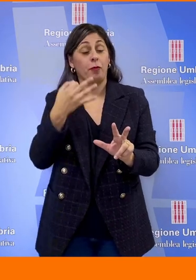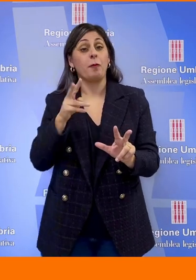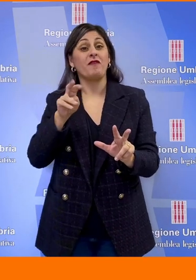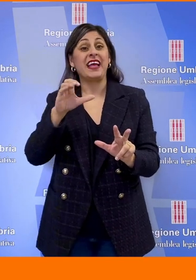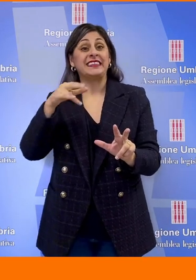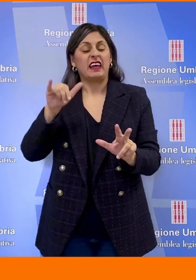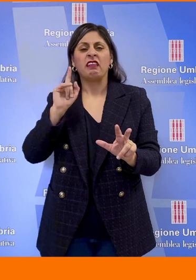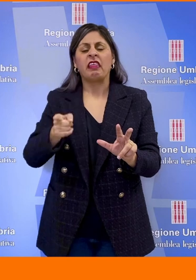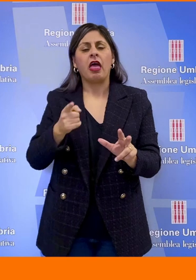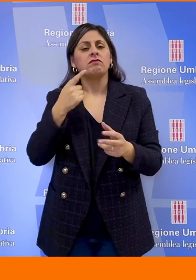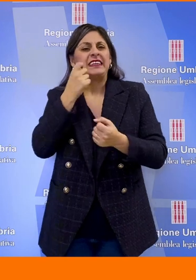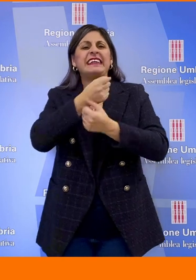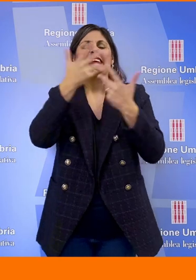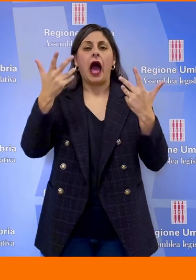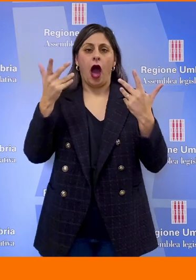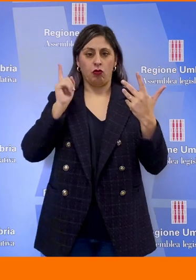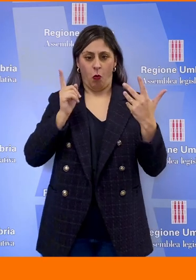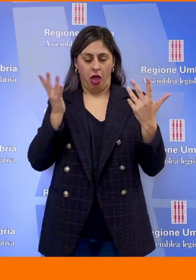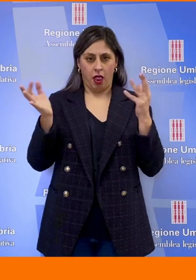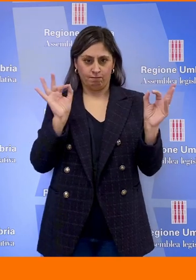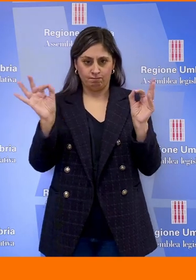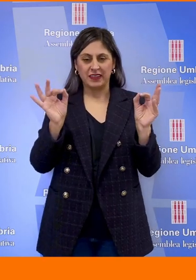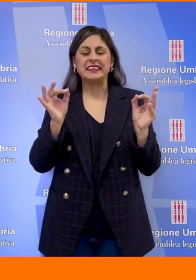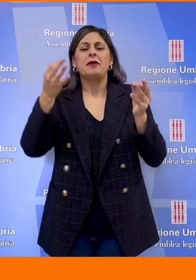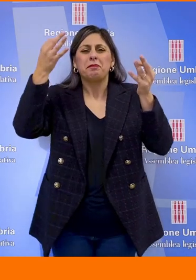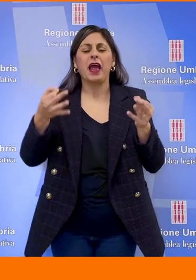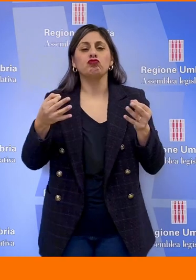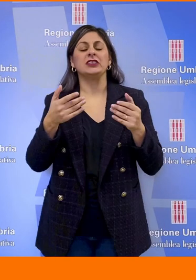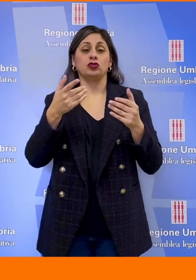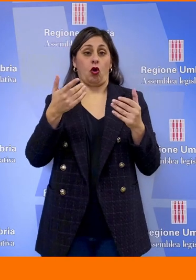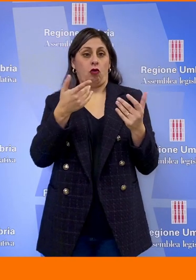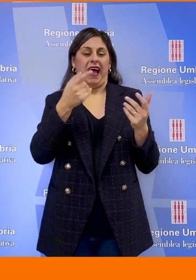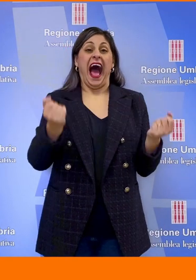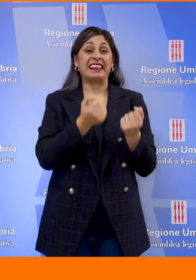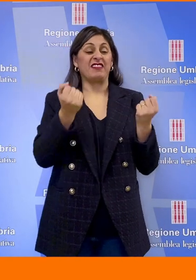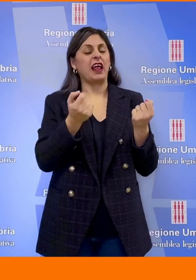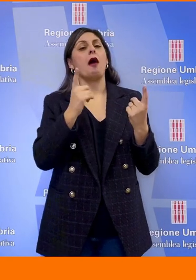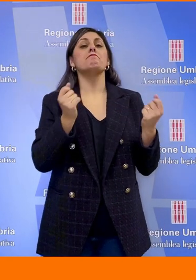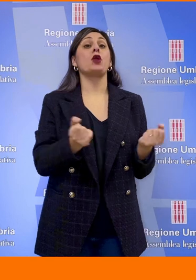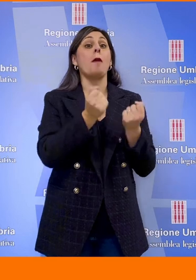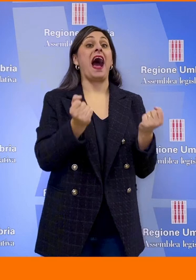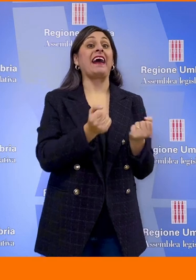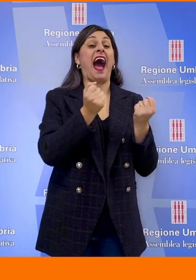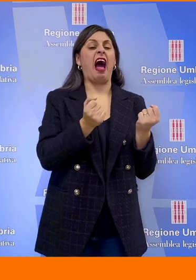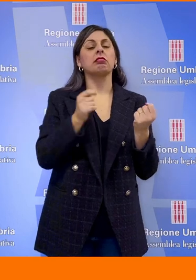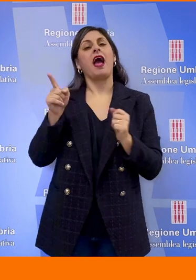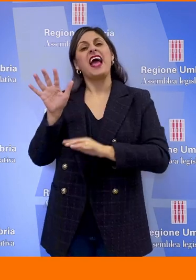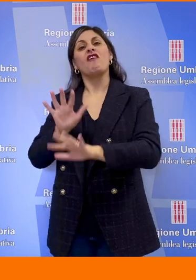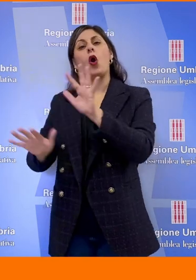tracciare una linea di confine sufficientemente chiara e apprezzabile tra l'attività di propaganda e l'attività di informazione svolta